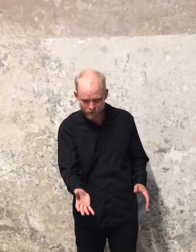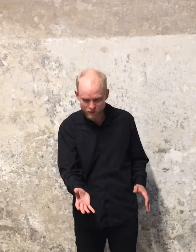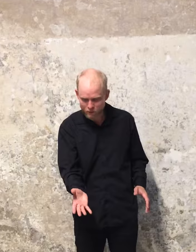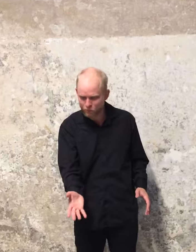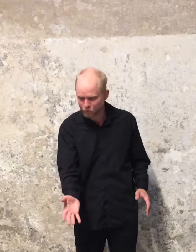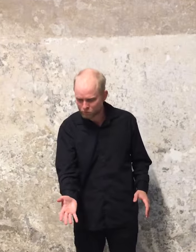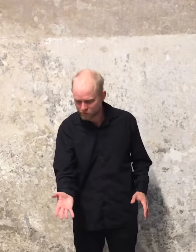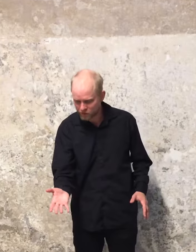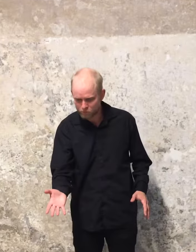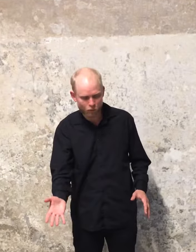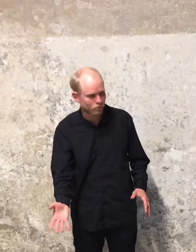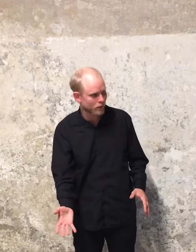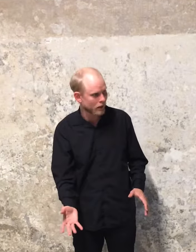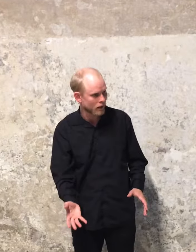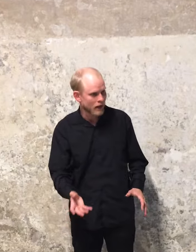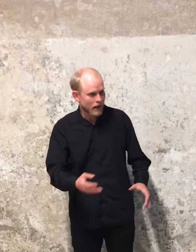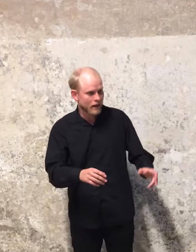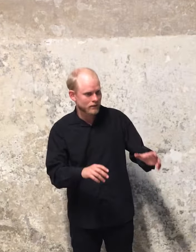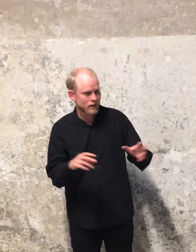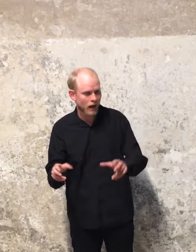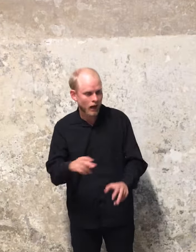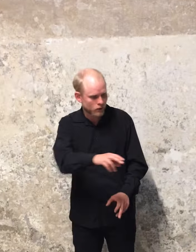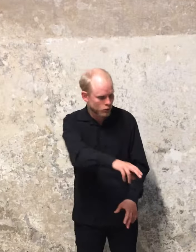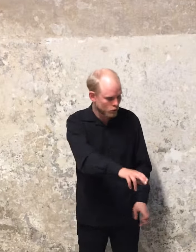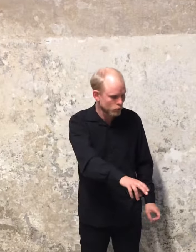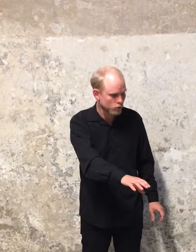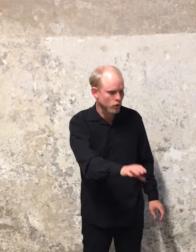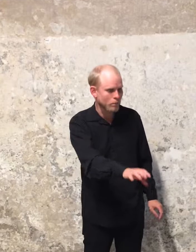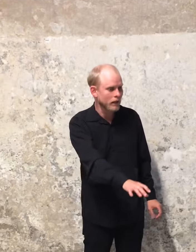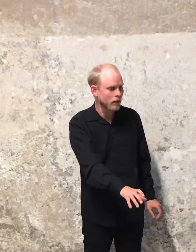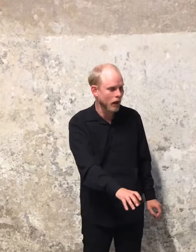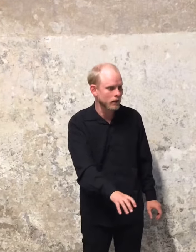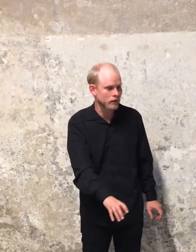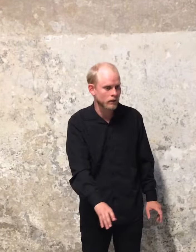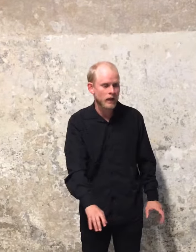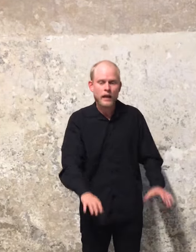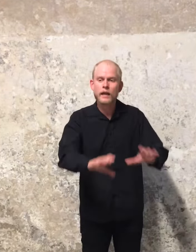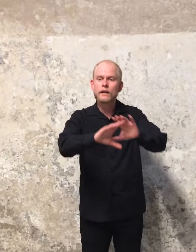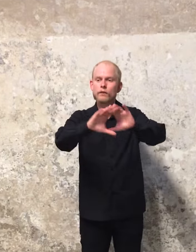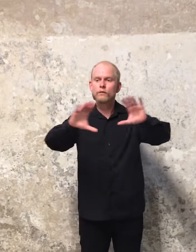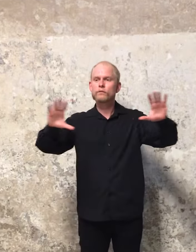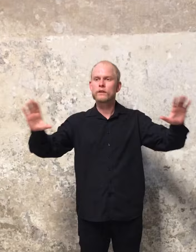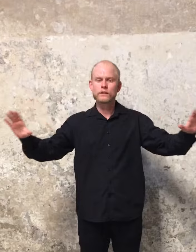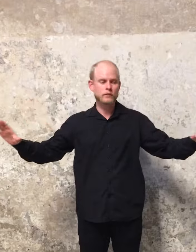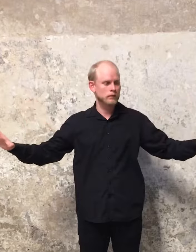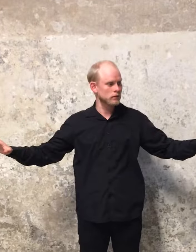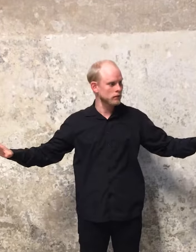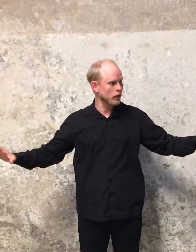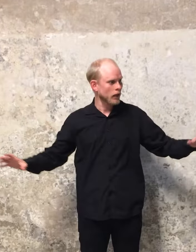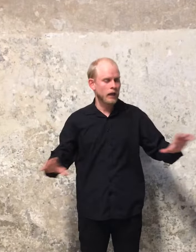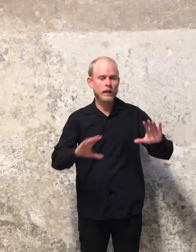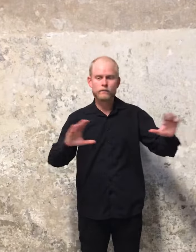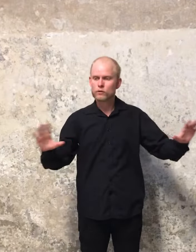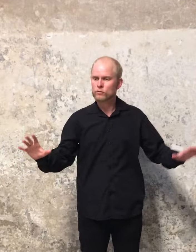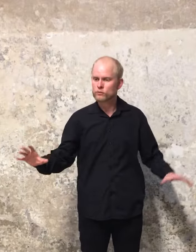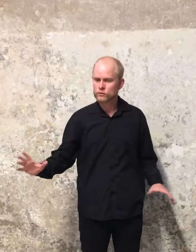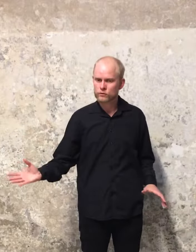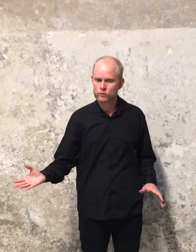findes, og brumbær, brumbær. Ær til harene, skjult under bladhanget, haverne findes, havekunsten,